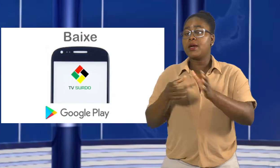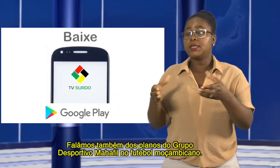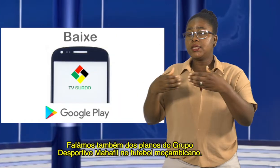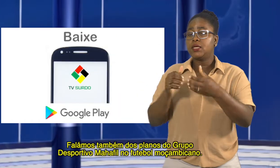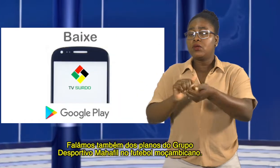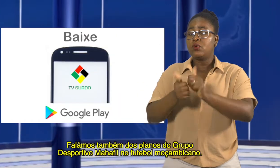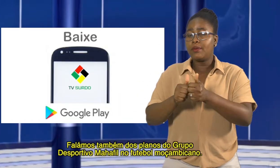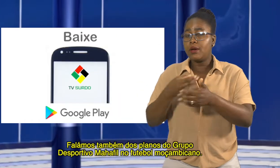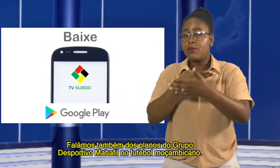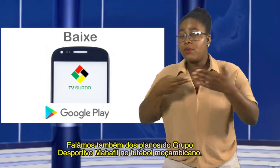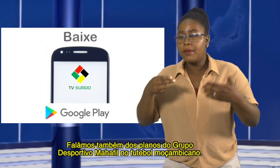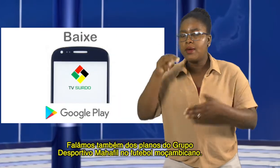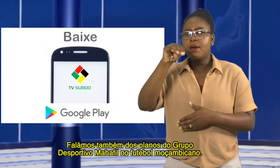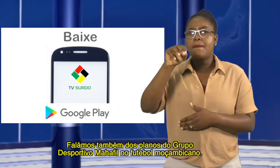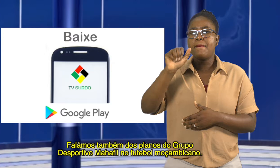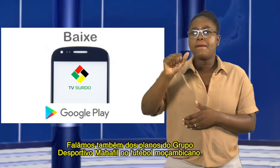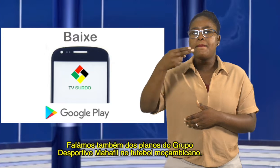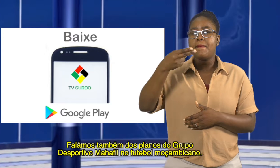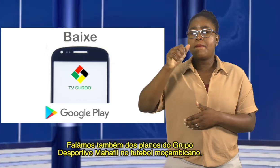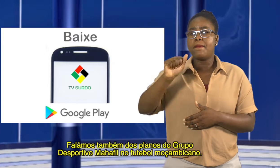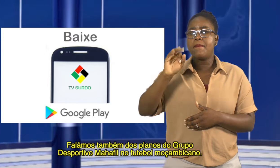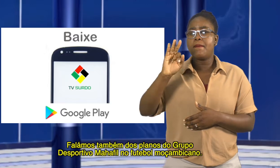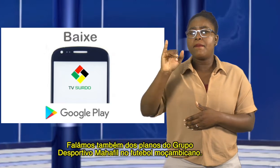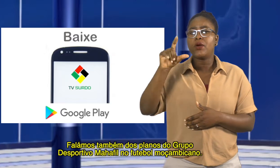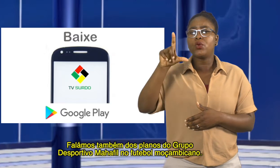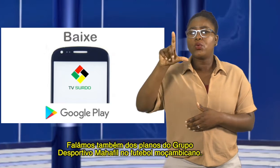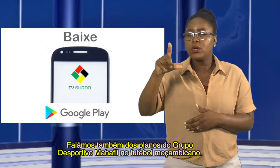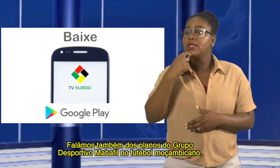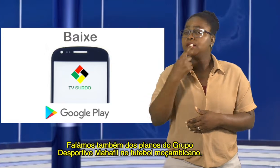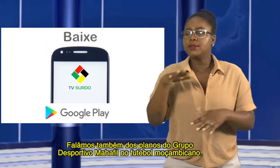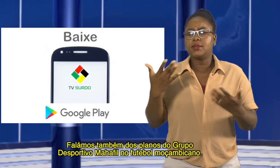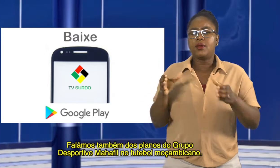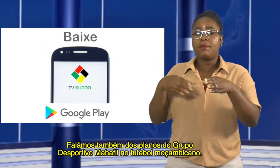Falamos também dos planos do grupo desportivo Má Filha no futebol moçambicano.